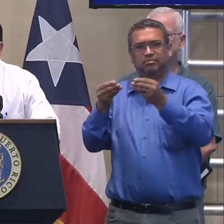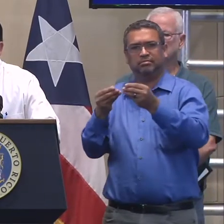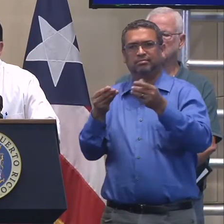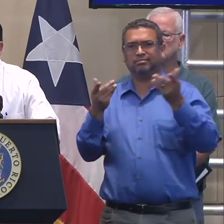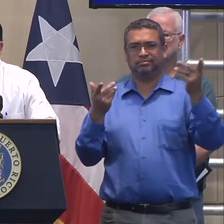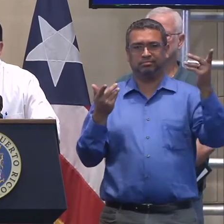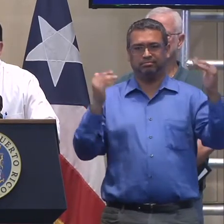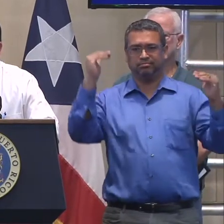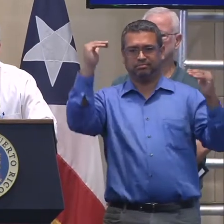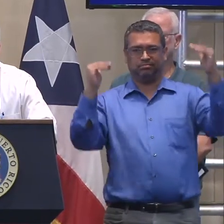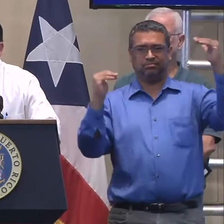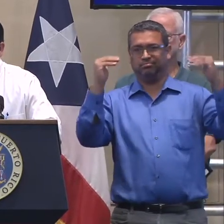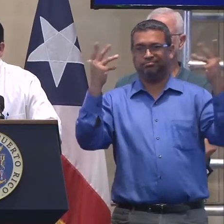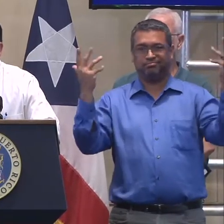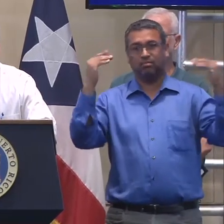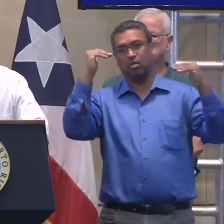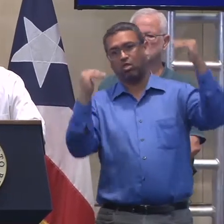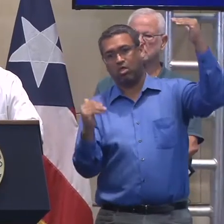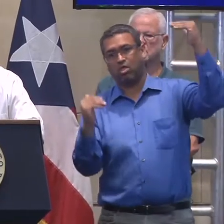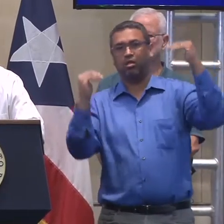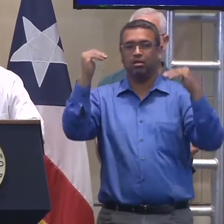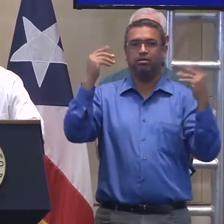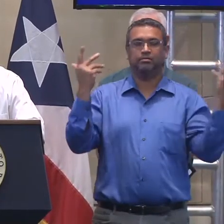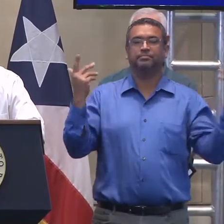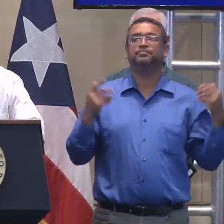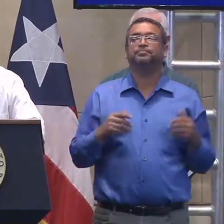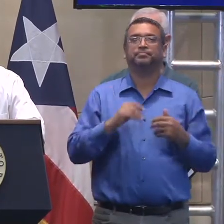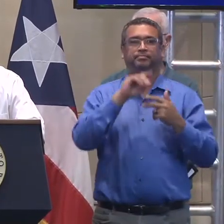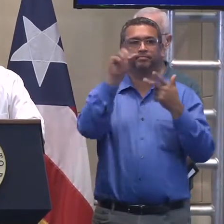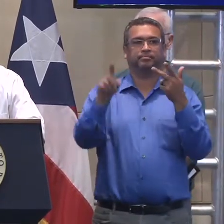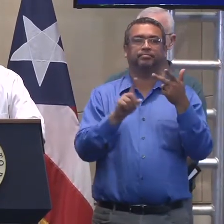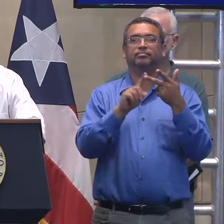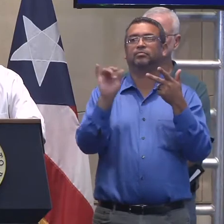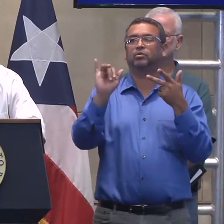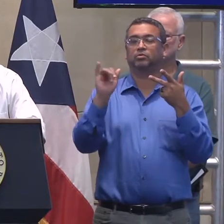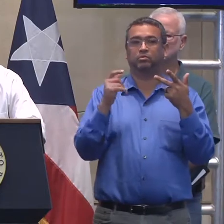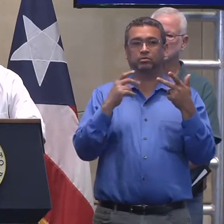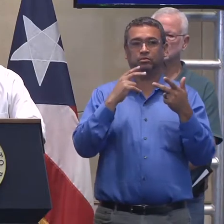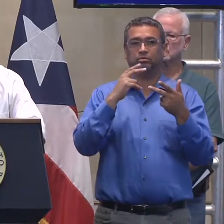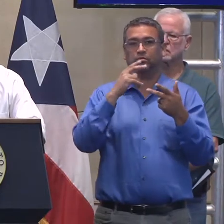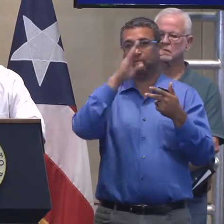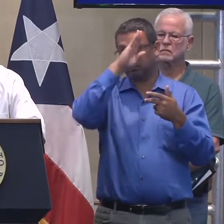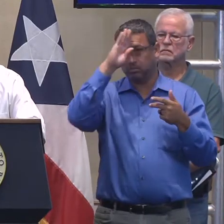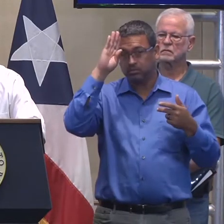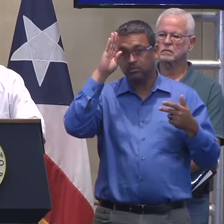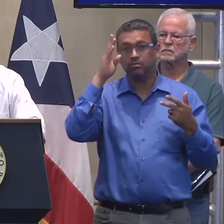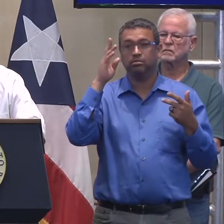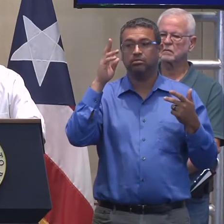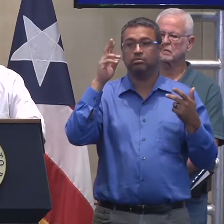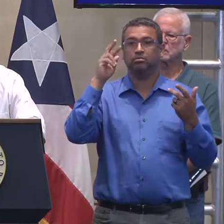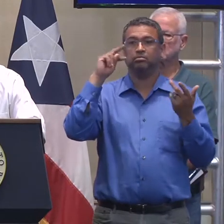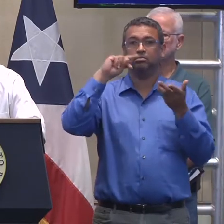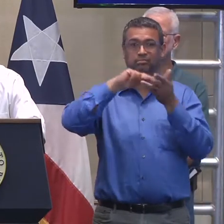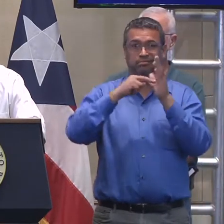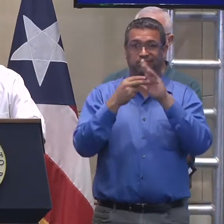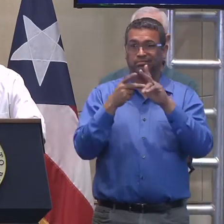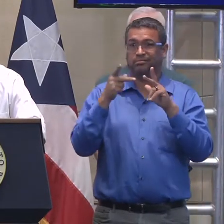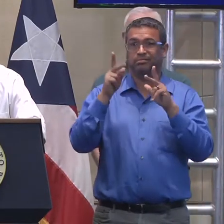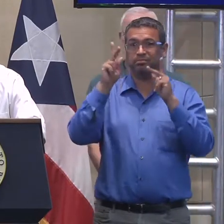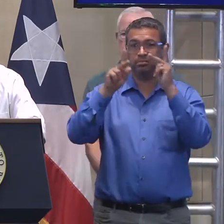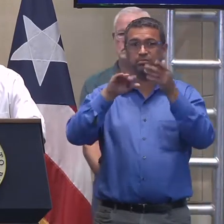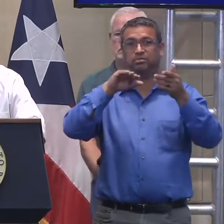hospitales se percibe un aumento porcentual en fallecimientos